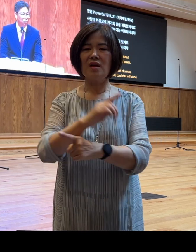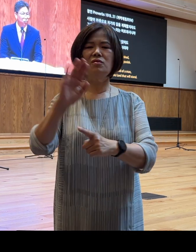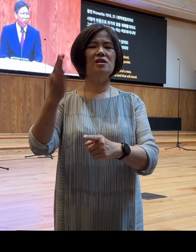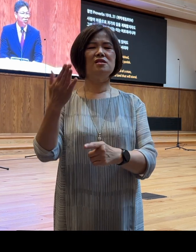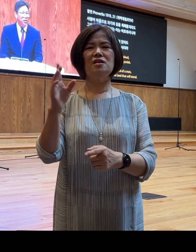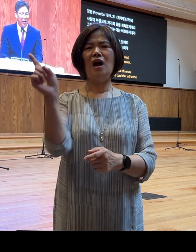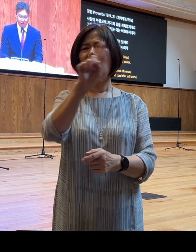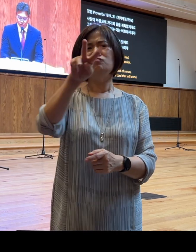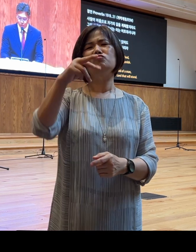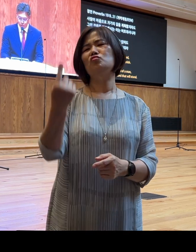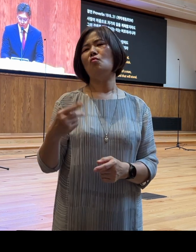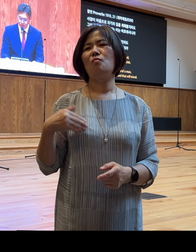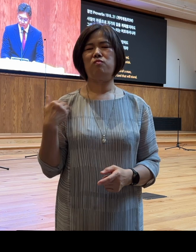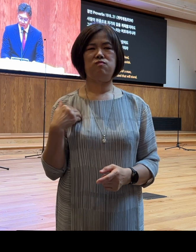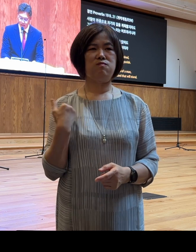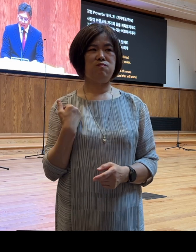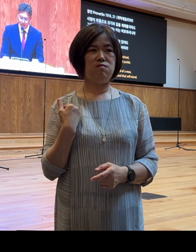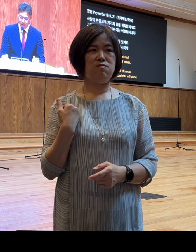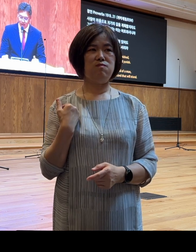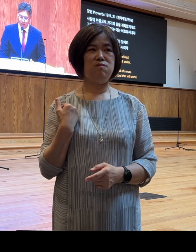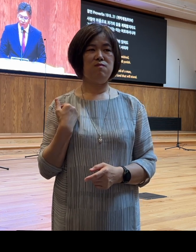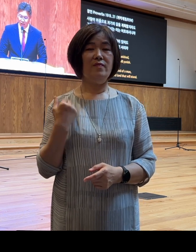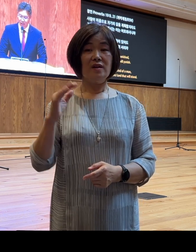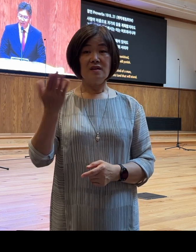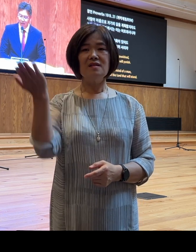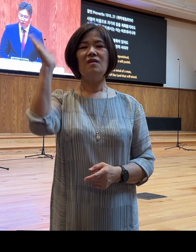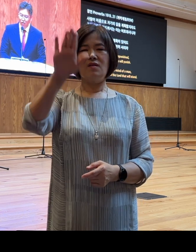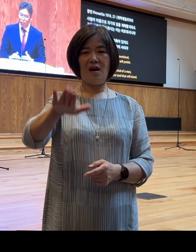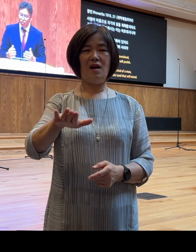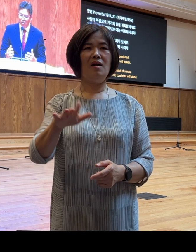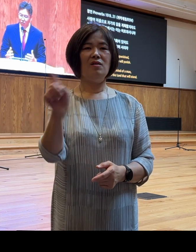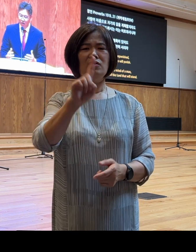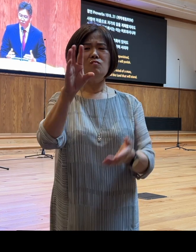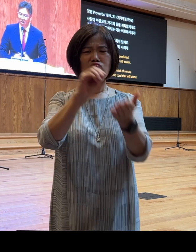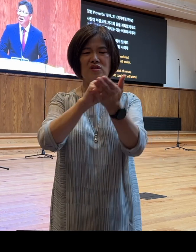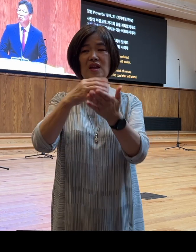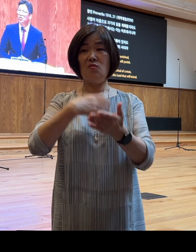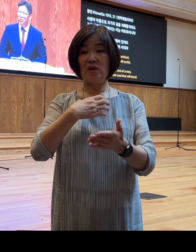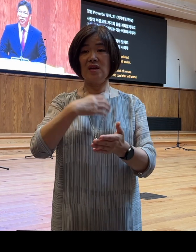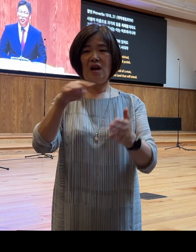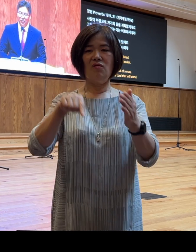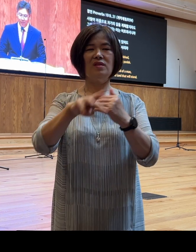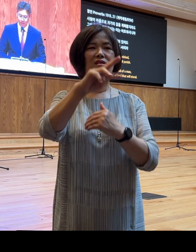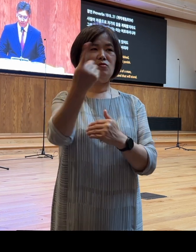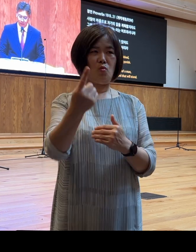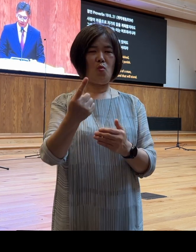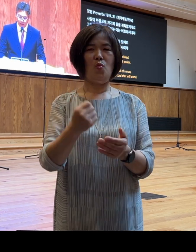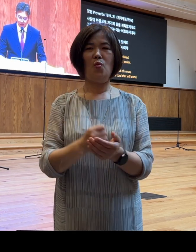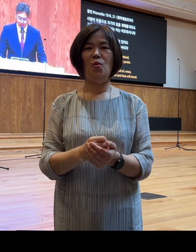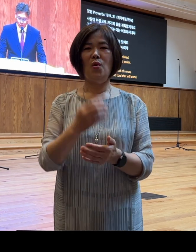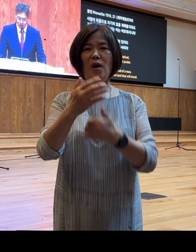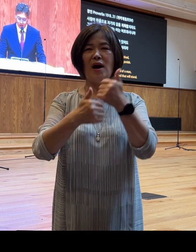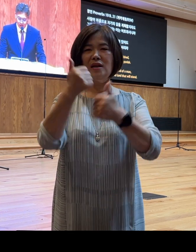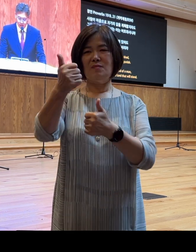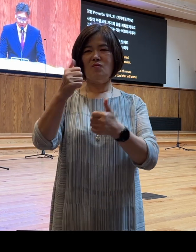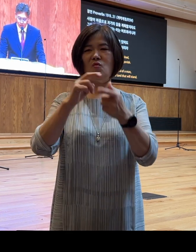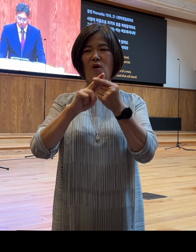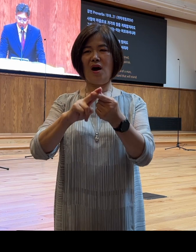알 수 없습니다 그러나 어떤 문제와 위기 가운데서도 하나님과 그분의 말씀을